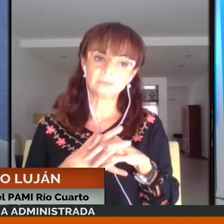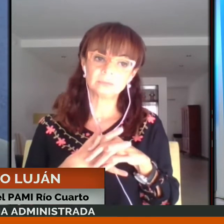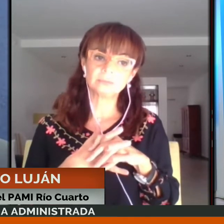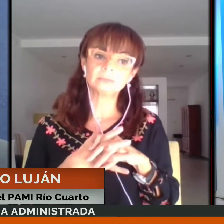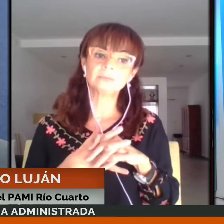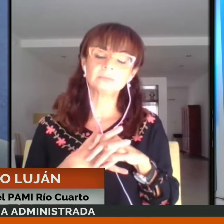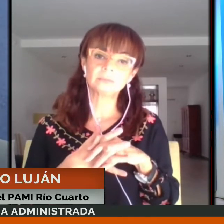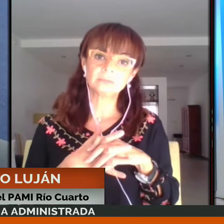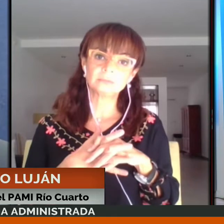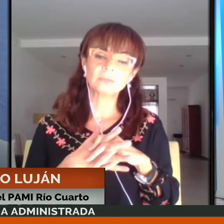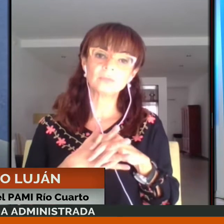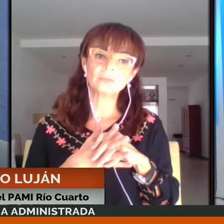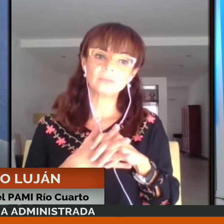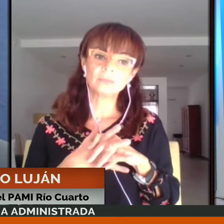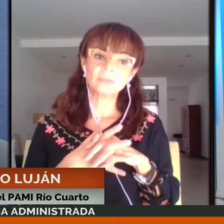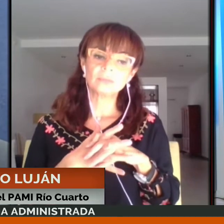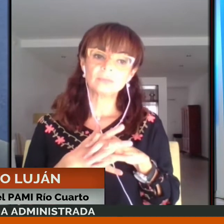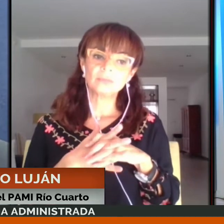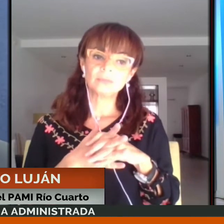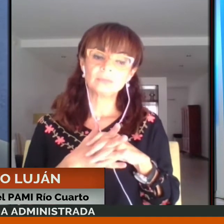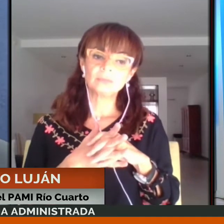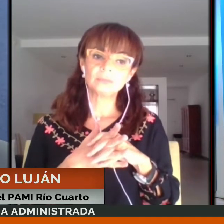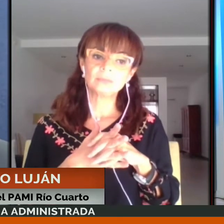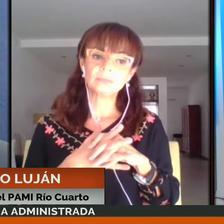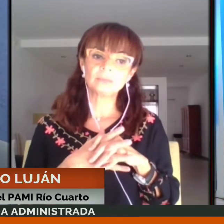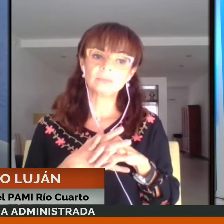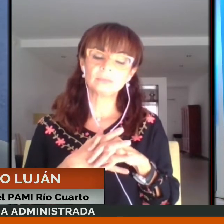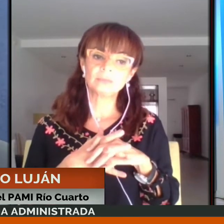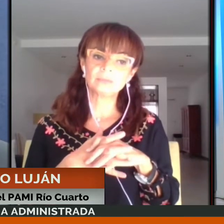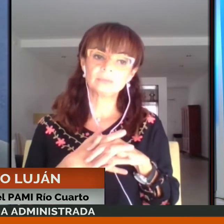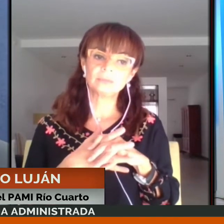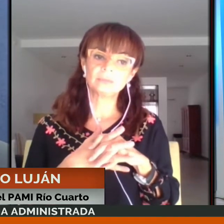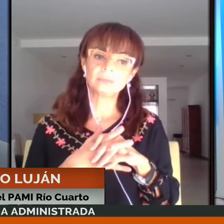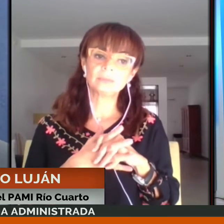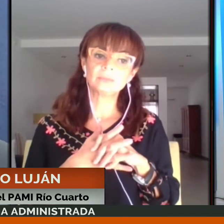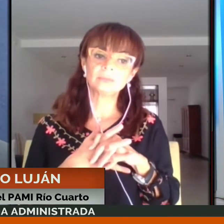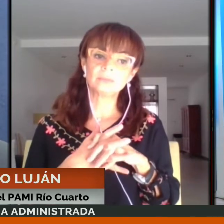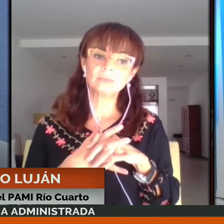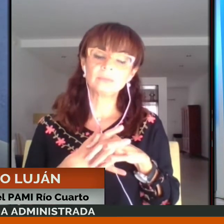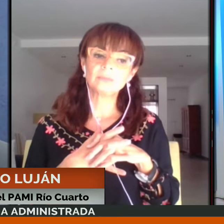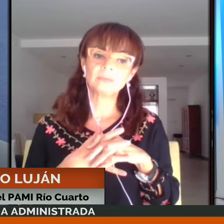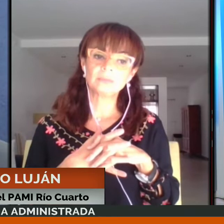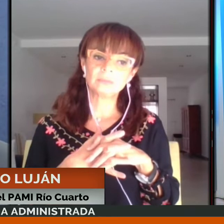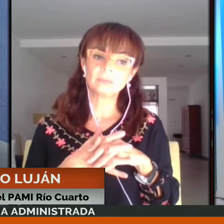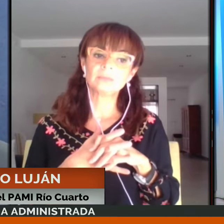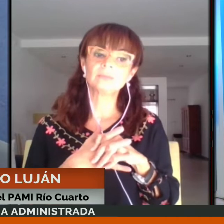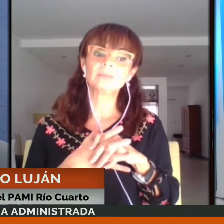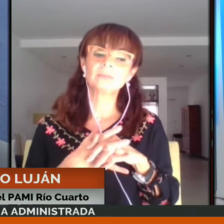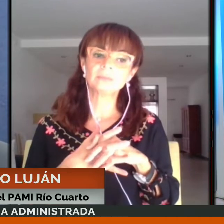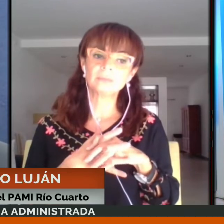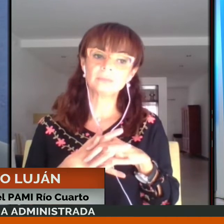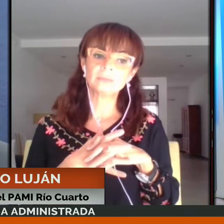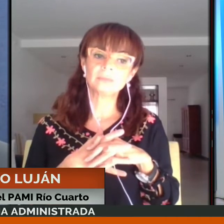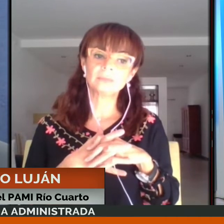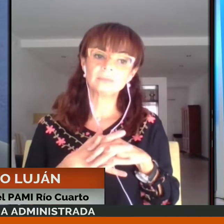y también hay muchos adultos mayores que sus hijos, que debían ser sus cuidadores, también son adultos mayores y que también tienen que estar